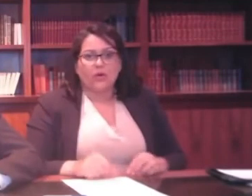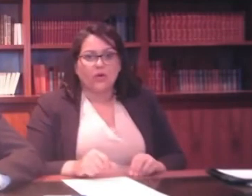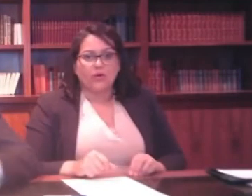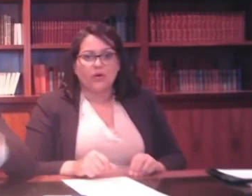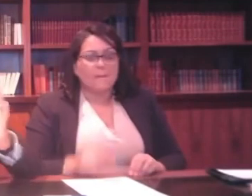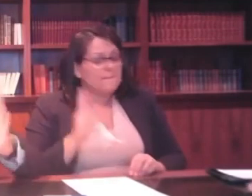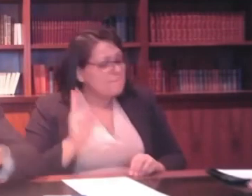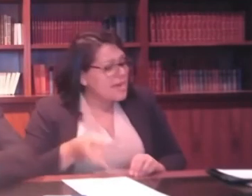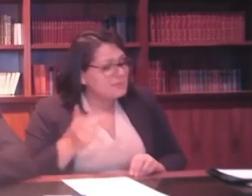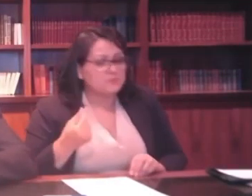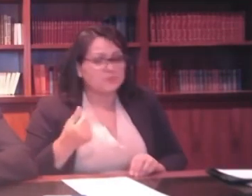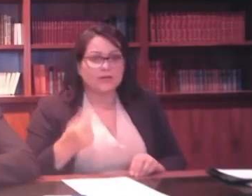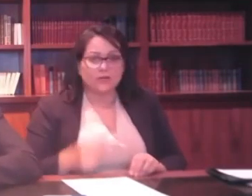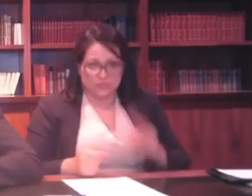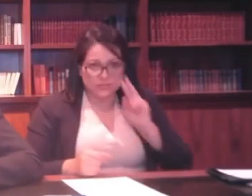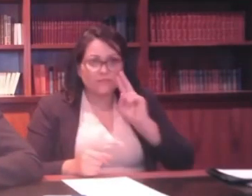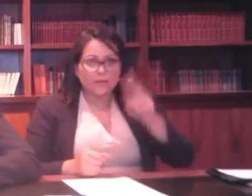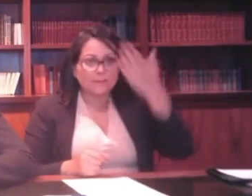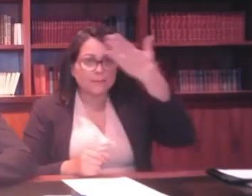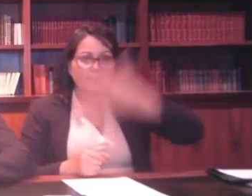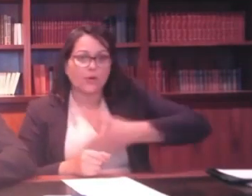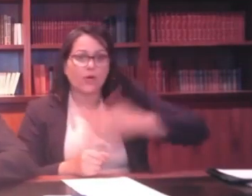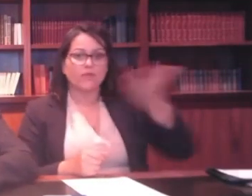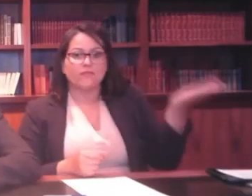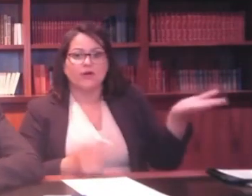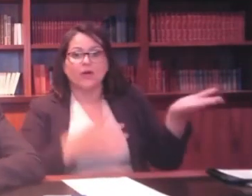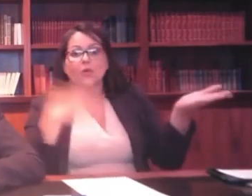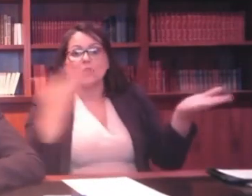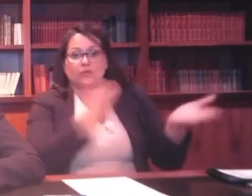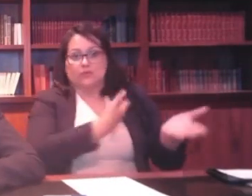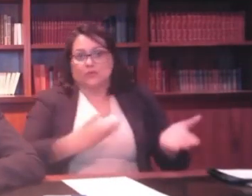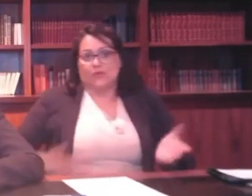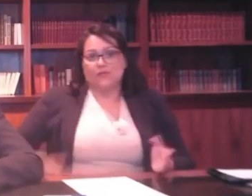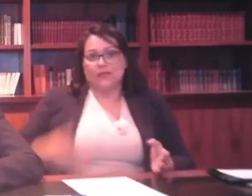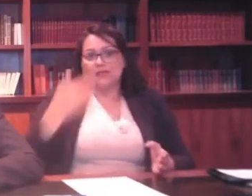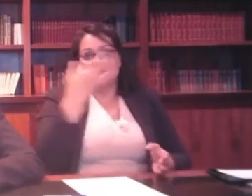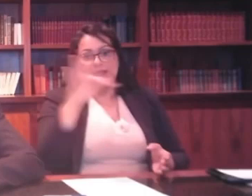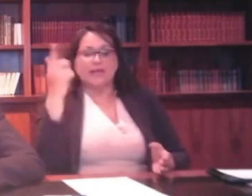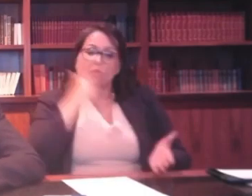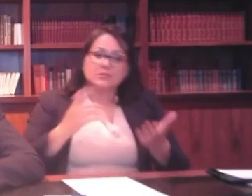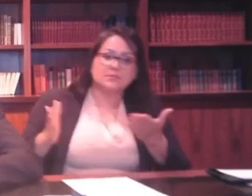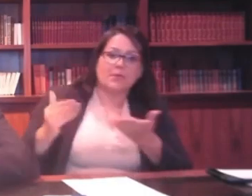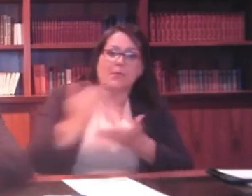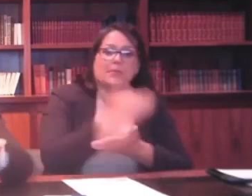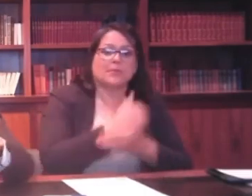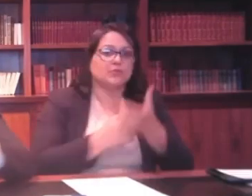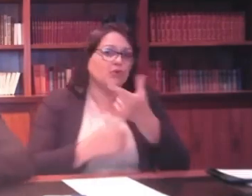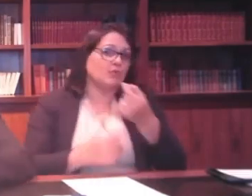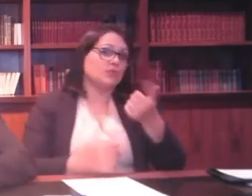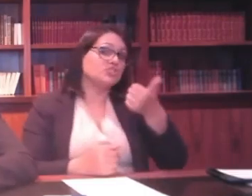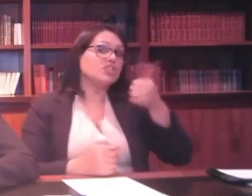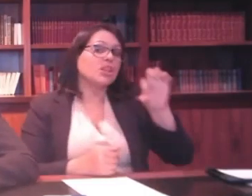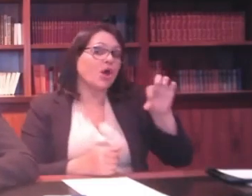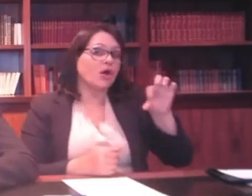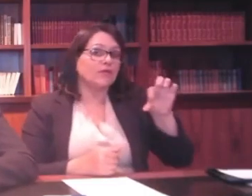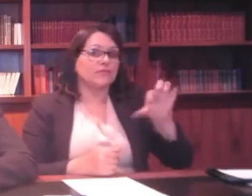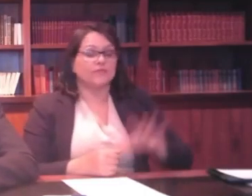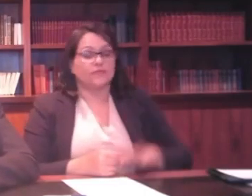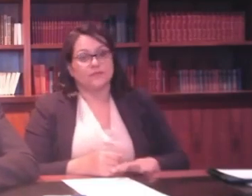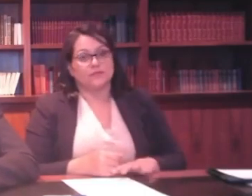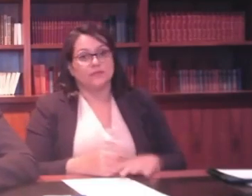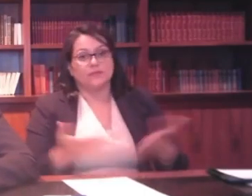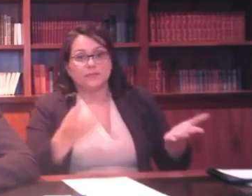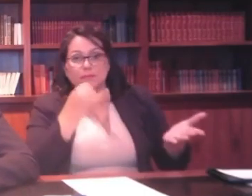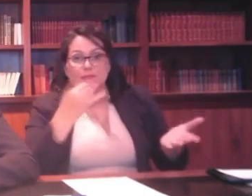É só você ver quanto o governo federal, por exemplo, arrecadou de imposto federal na gasolina em 2019. E quanto, por exemplo, tal